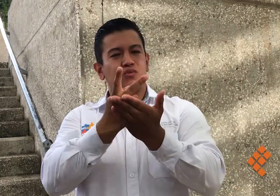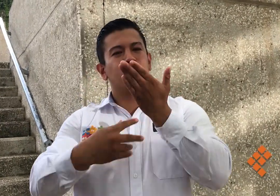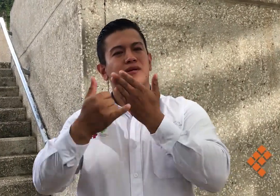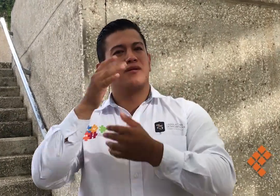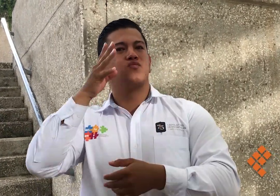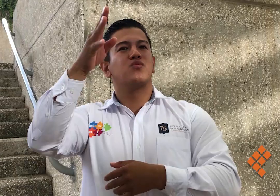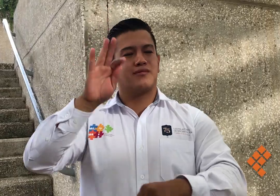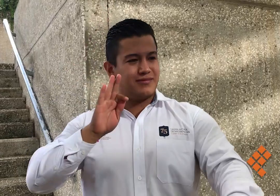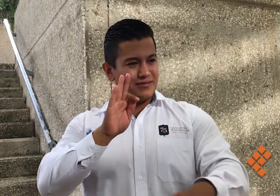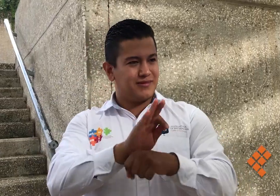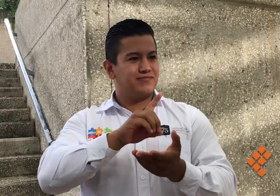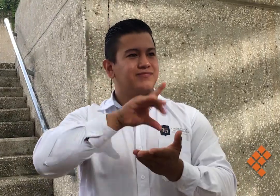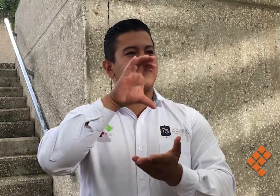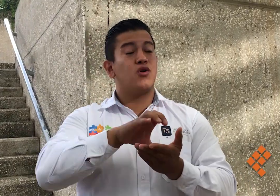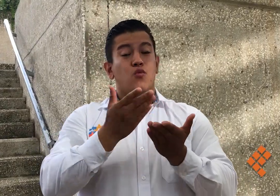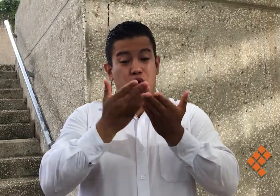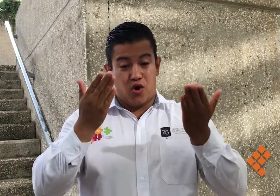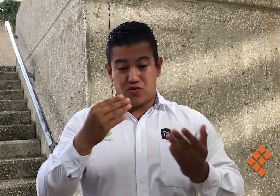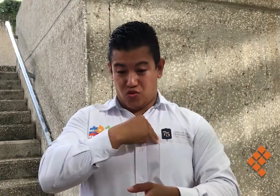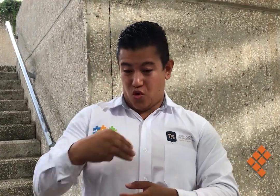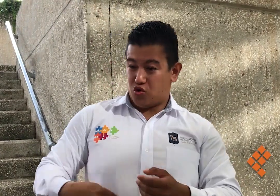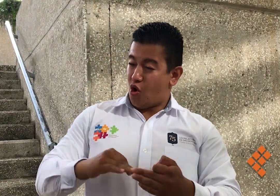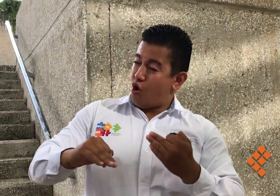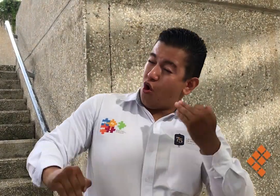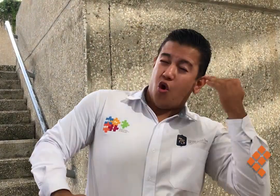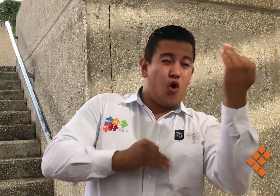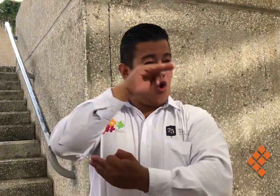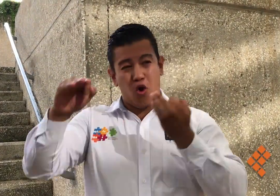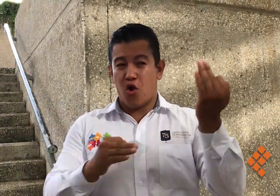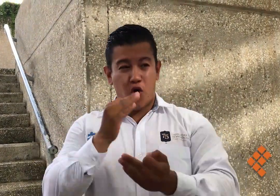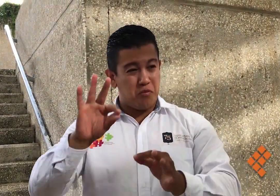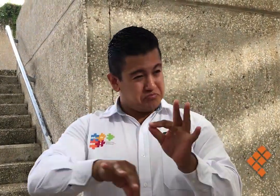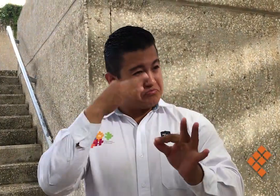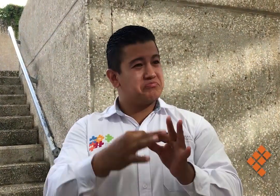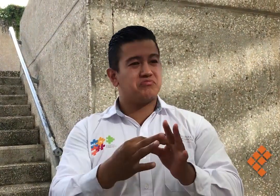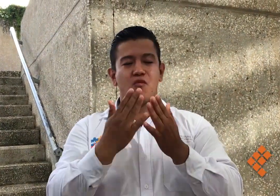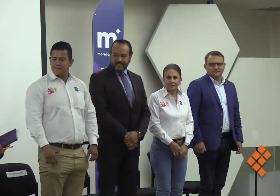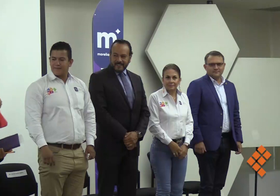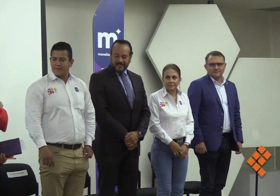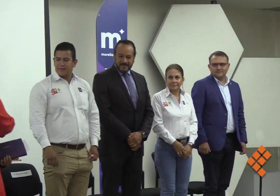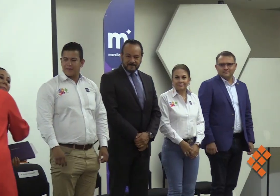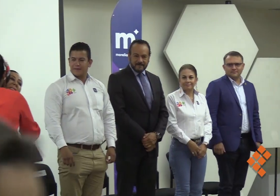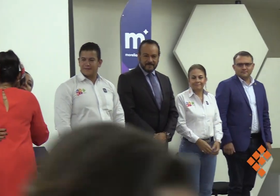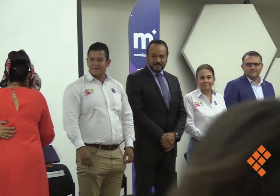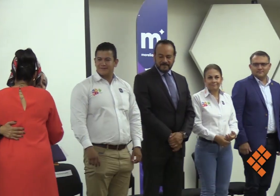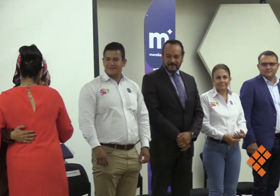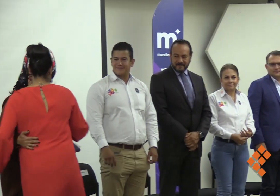a las que hay que darles algo porque se piensa que están enfermos o que les falta algo, lo cual no es así. Comentó que la realización de los